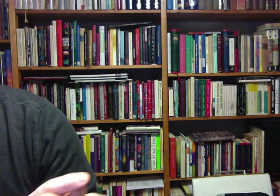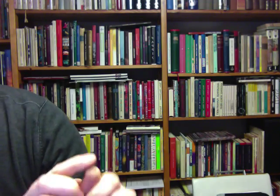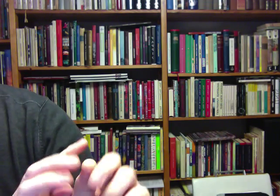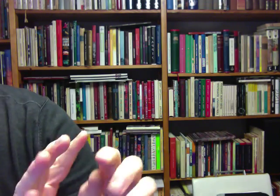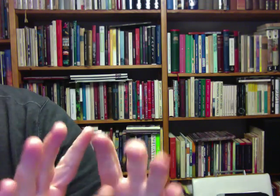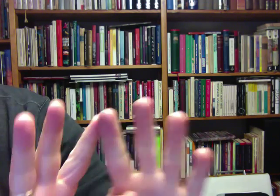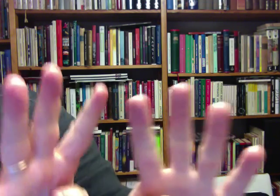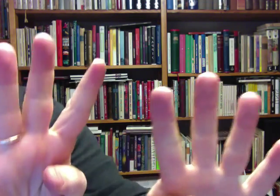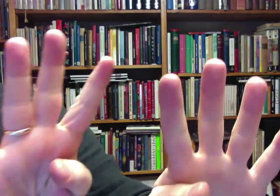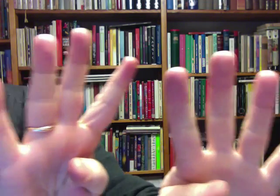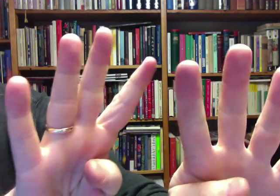Kahdeksan.